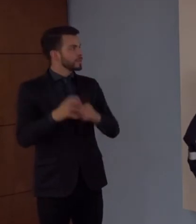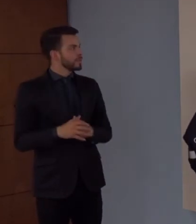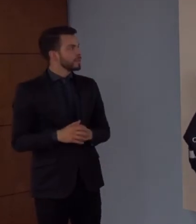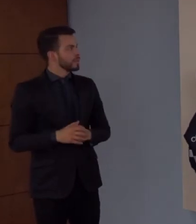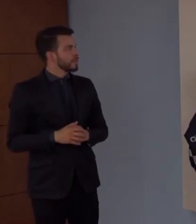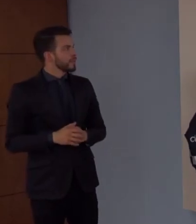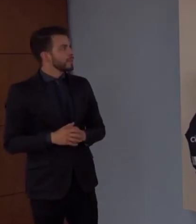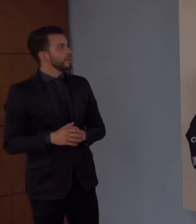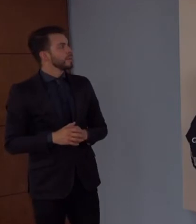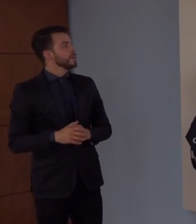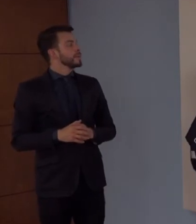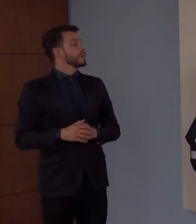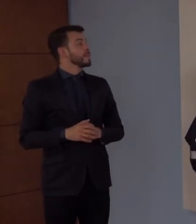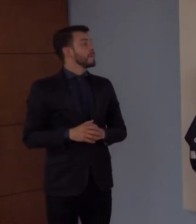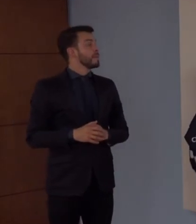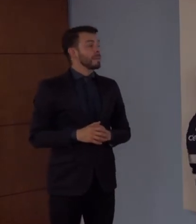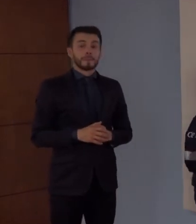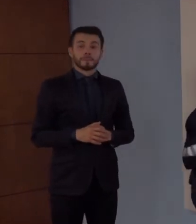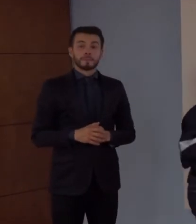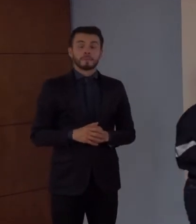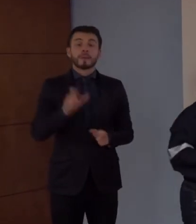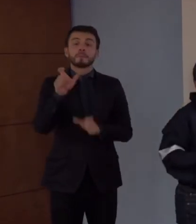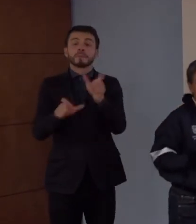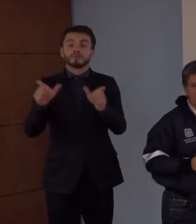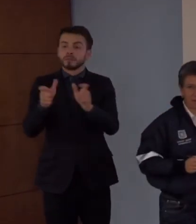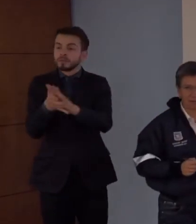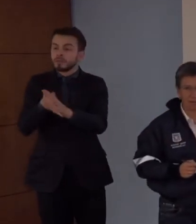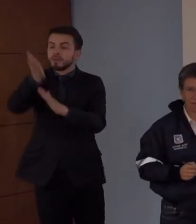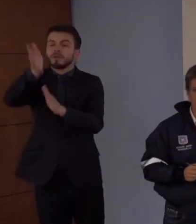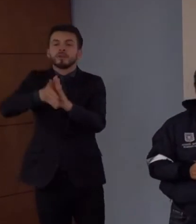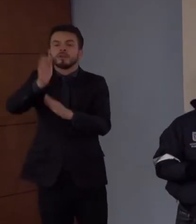La mayoría de la gente salió porque tiene que trabajar,